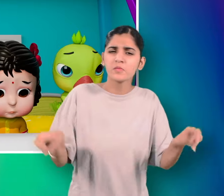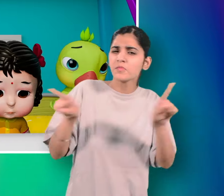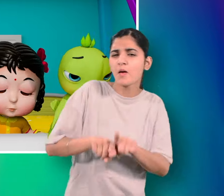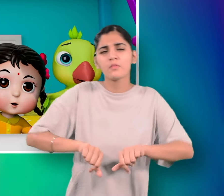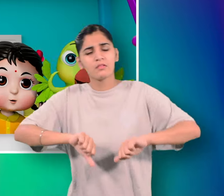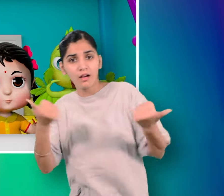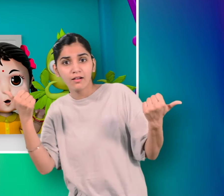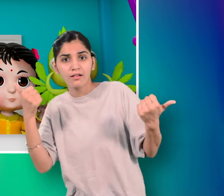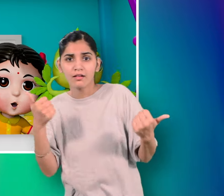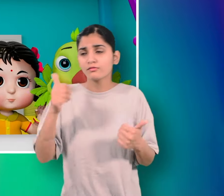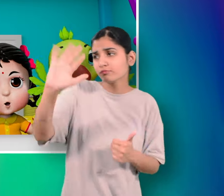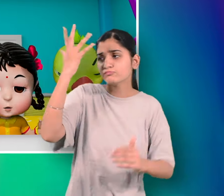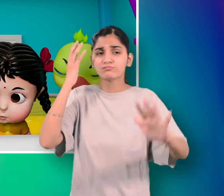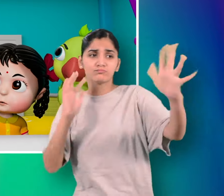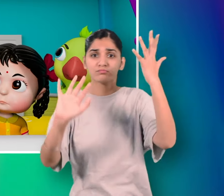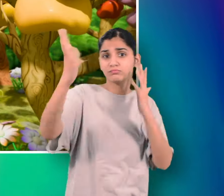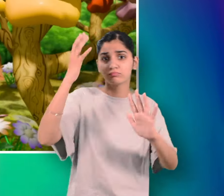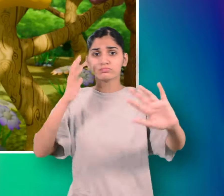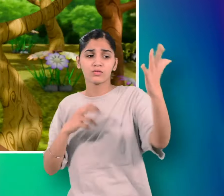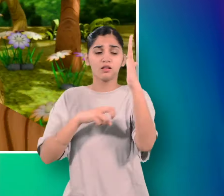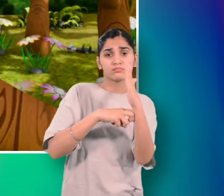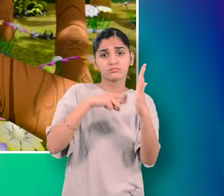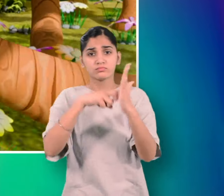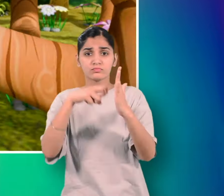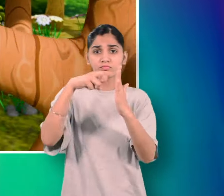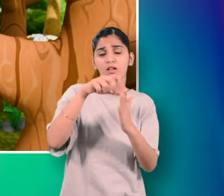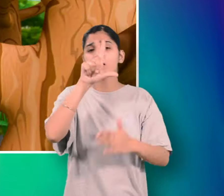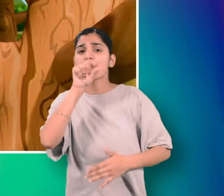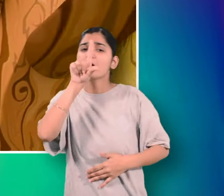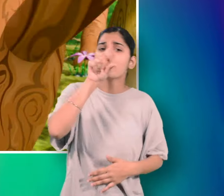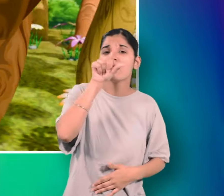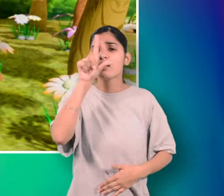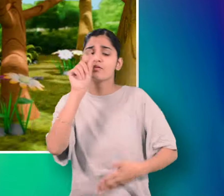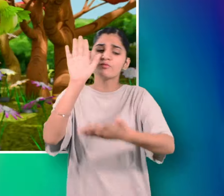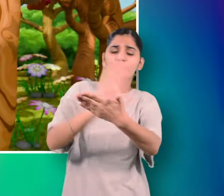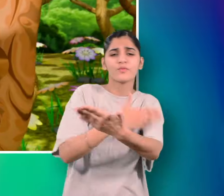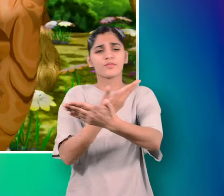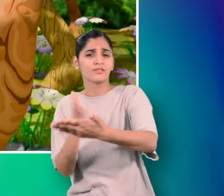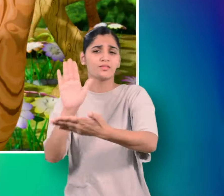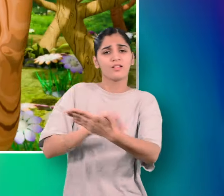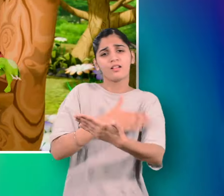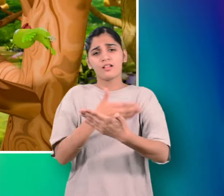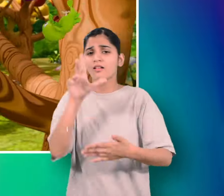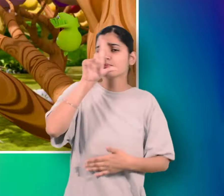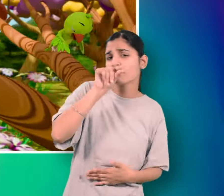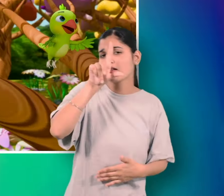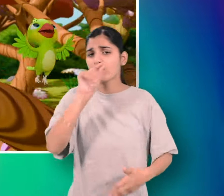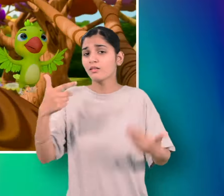बूली की कर सकता हूँ डाल डाल पर उड़ता फिरता मिठ्धो मिठ्धो खाता हूँ तोता